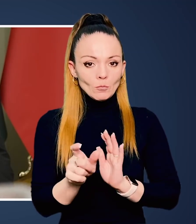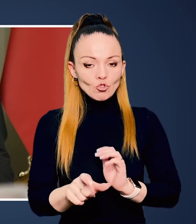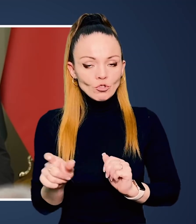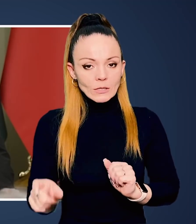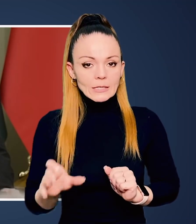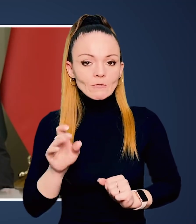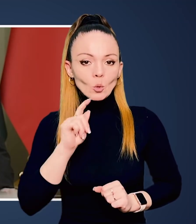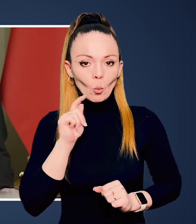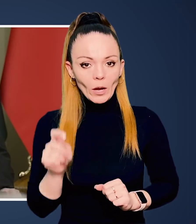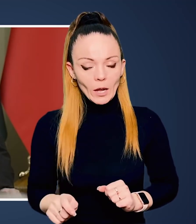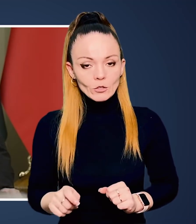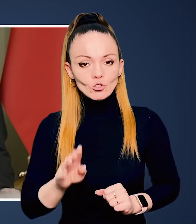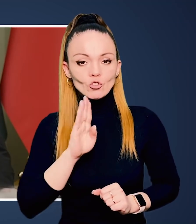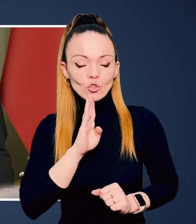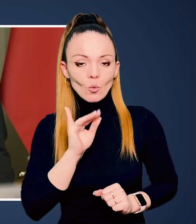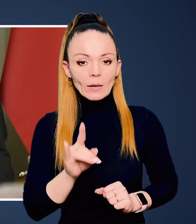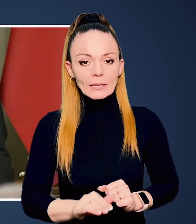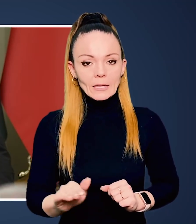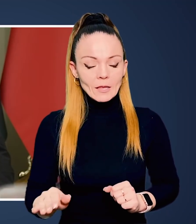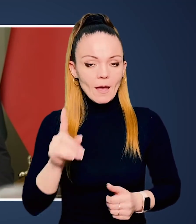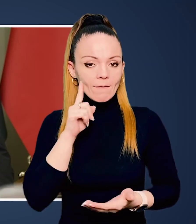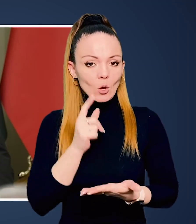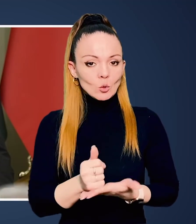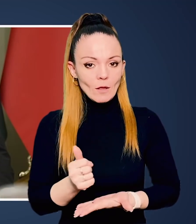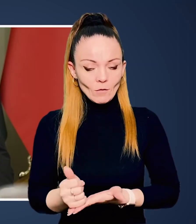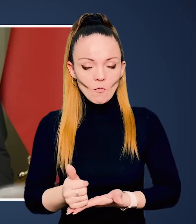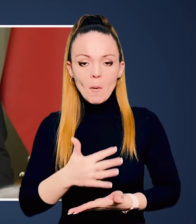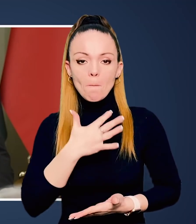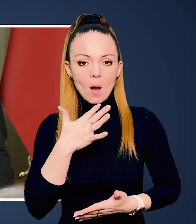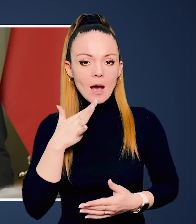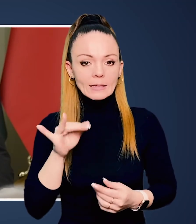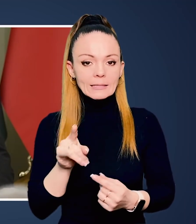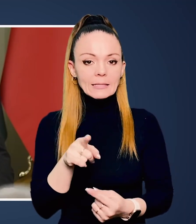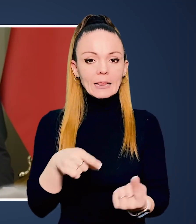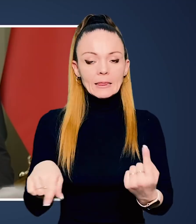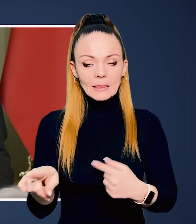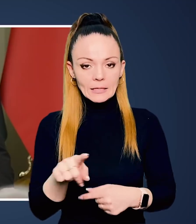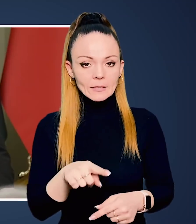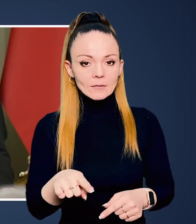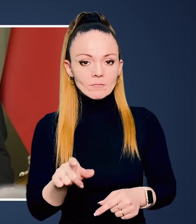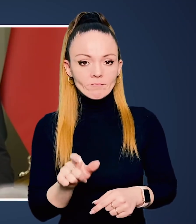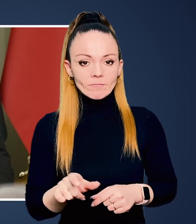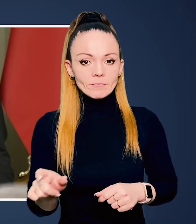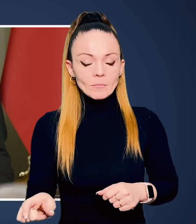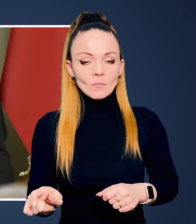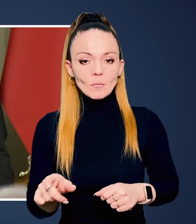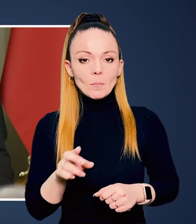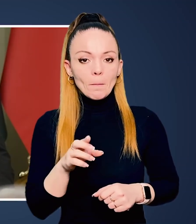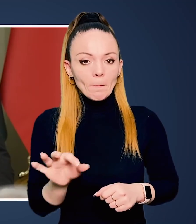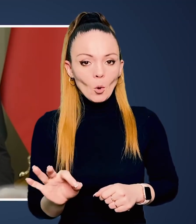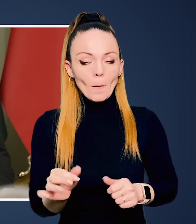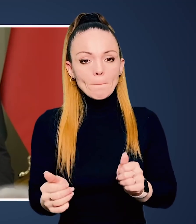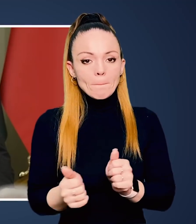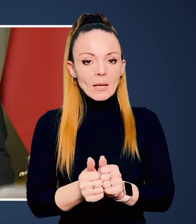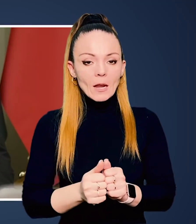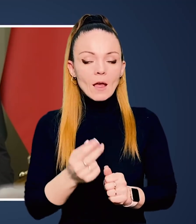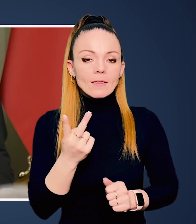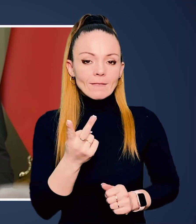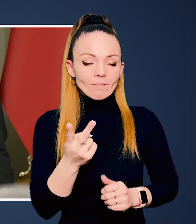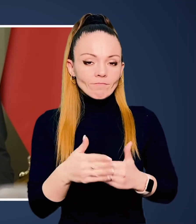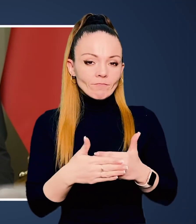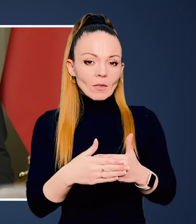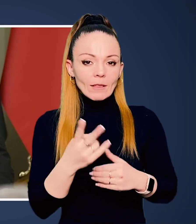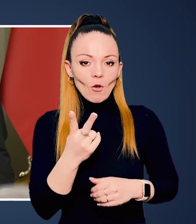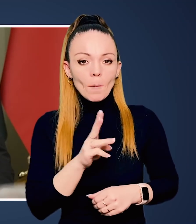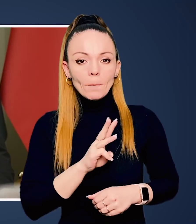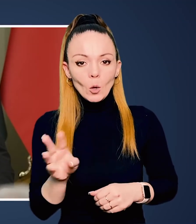біженців з України. Жінок, дітей в основному, багато з них, бо біля